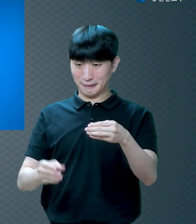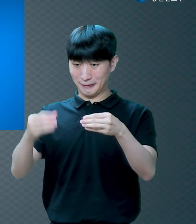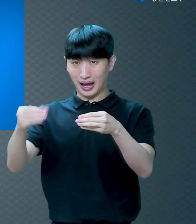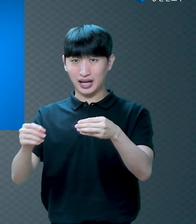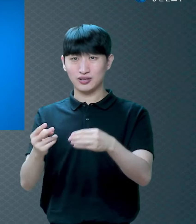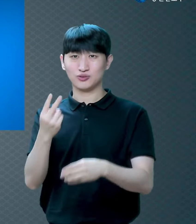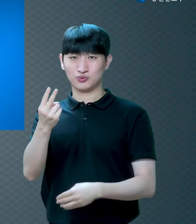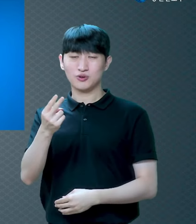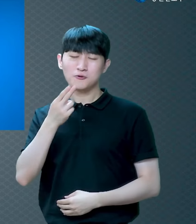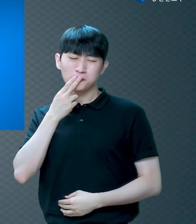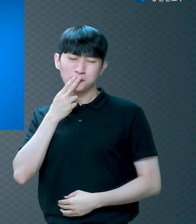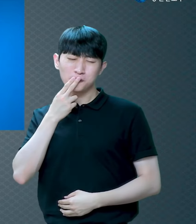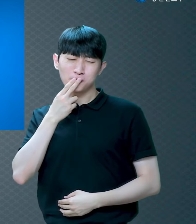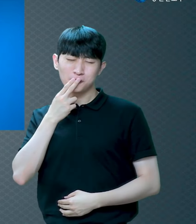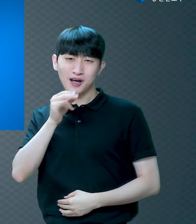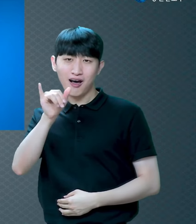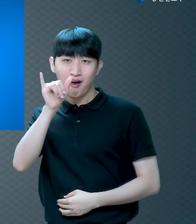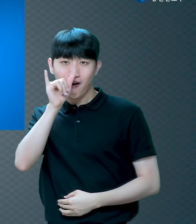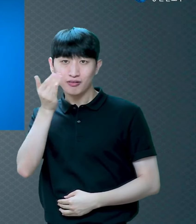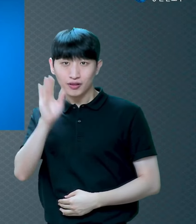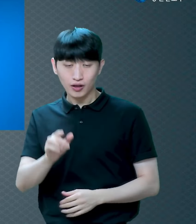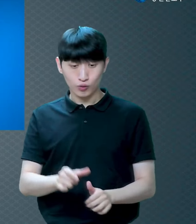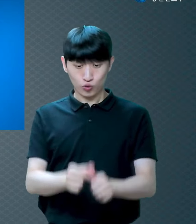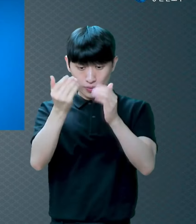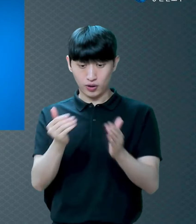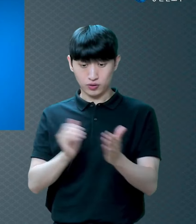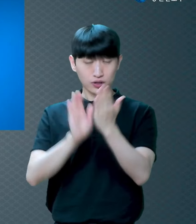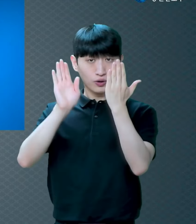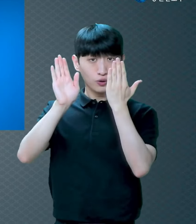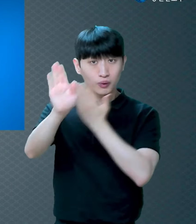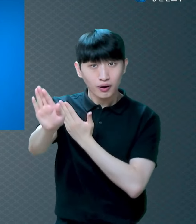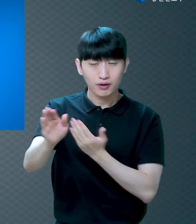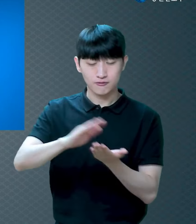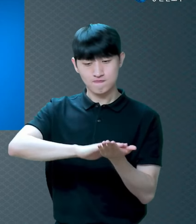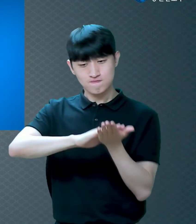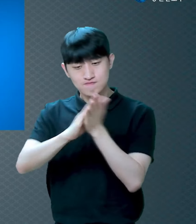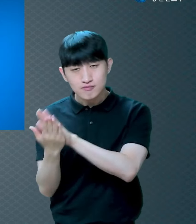술 딱 담배 딱 끊었어요